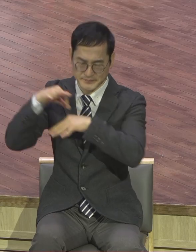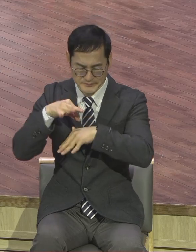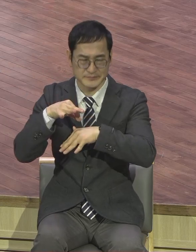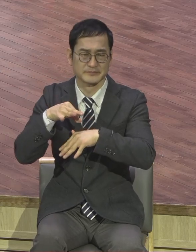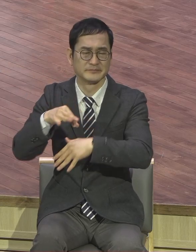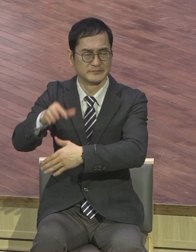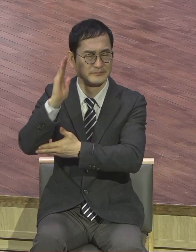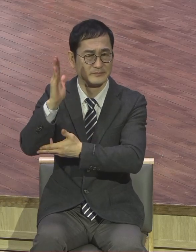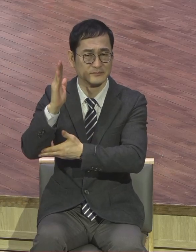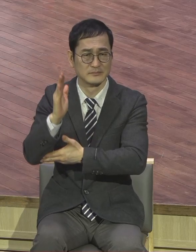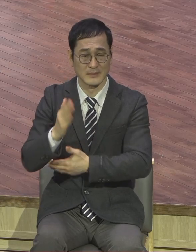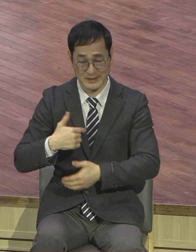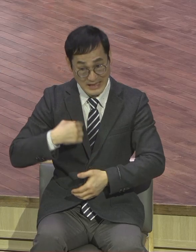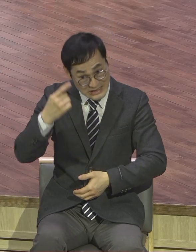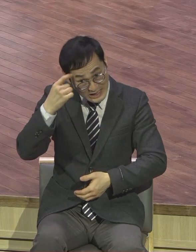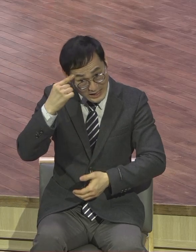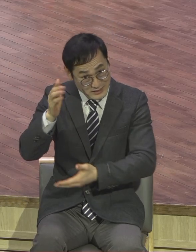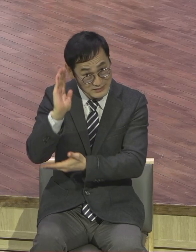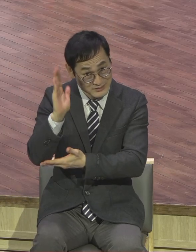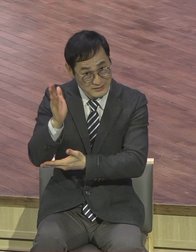그거 가짜입니다. 소금 안 돼요.